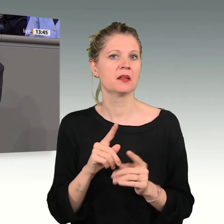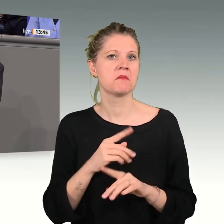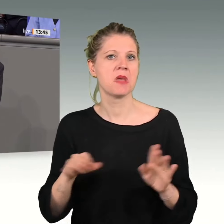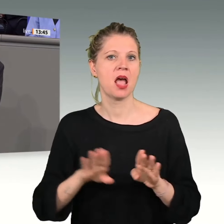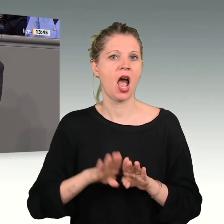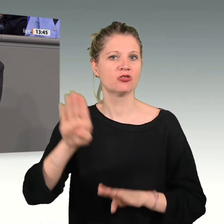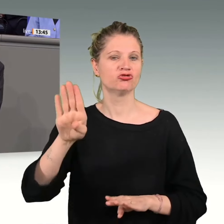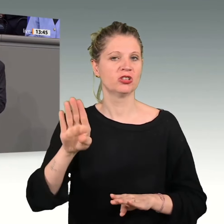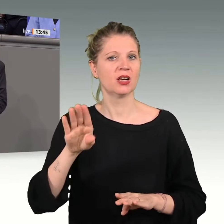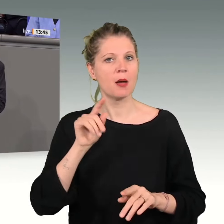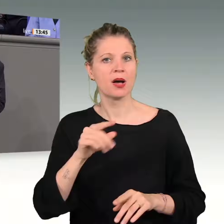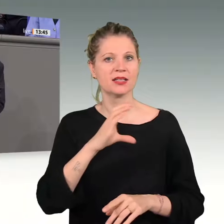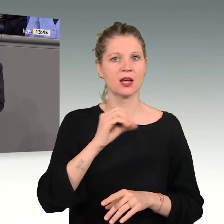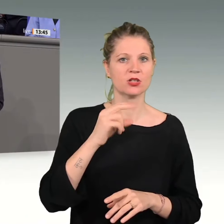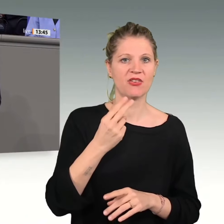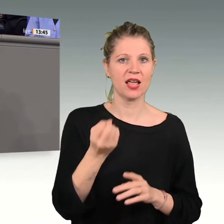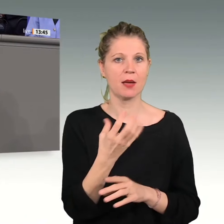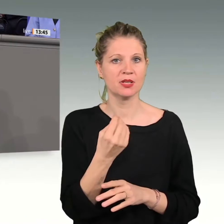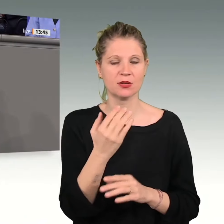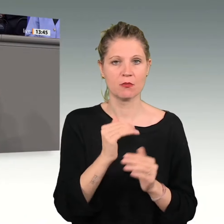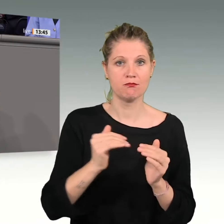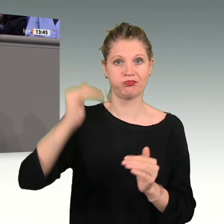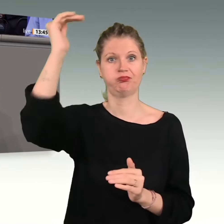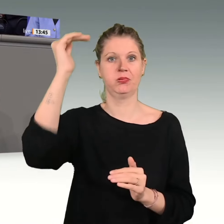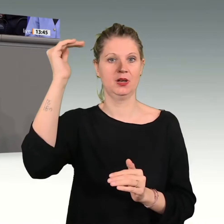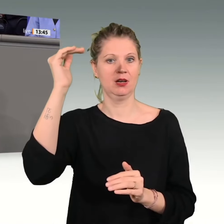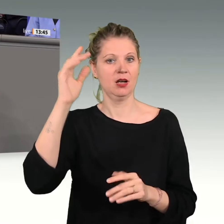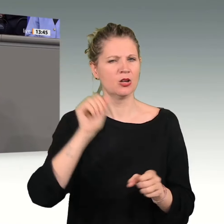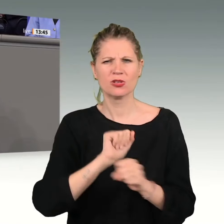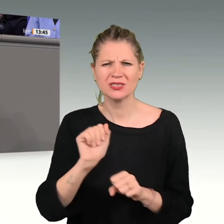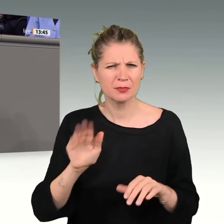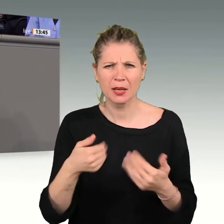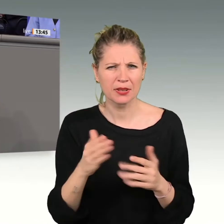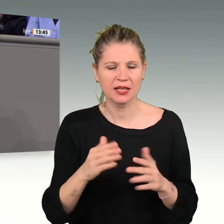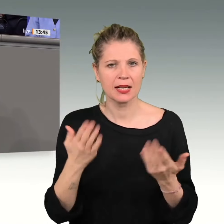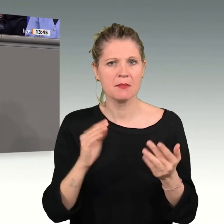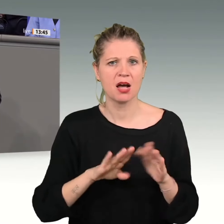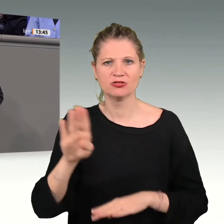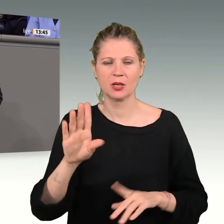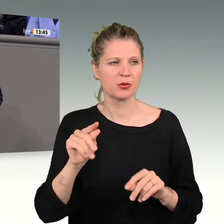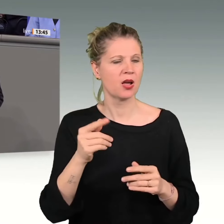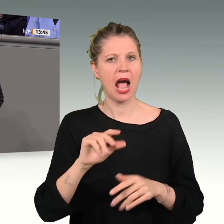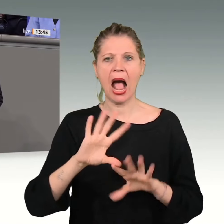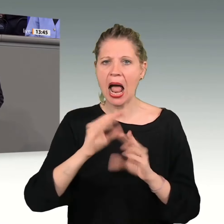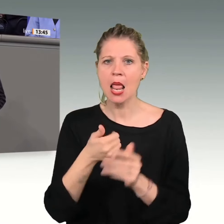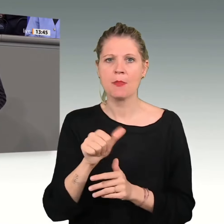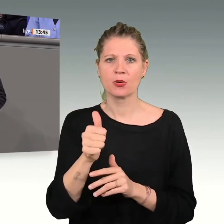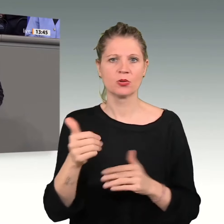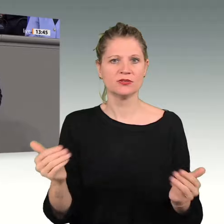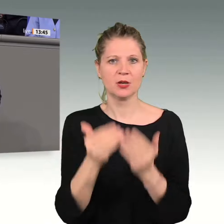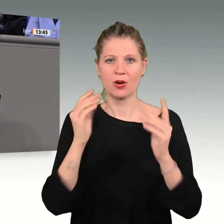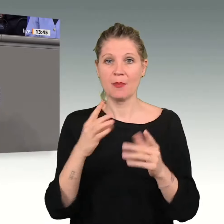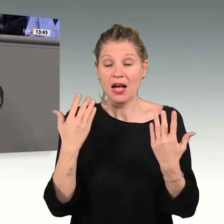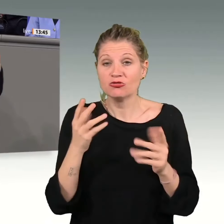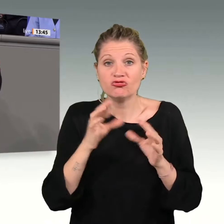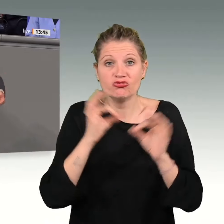Zeitraum eine CO2-Emission sogar stärker gestiegen ist als die EMAT. Im Widerspruch zu den Prognosen. Alle Prognosen sind eingetreten. Das ist